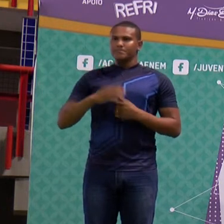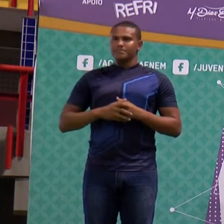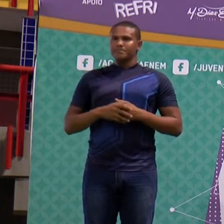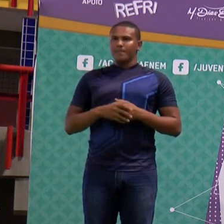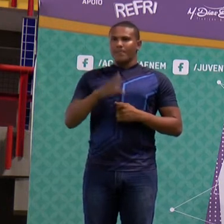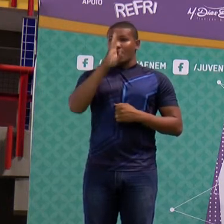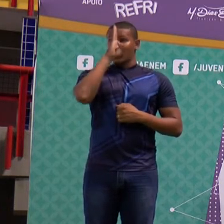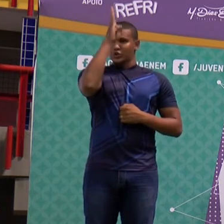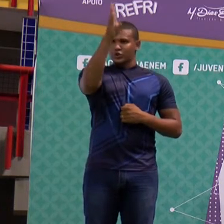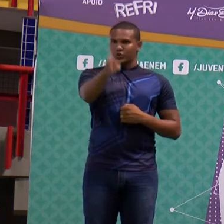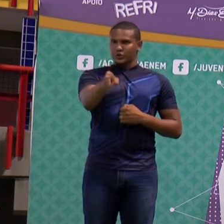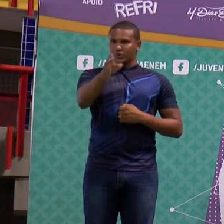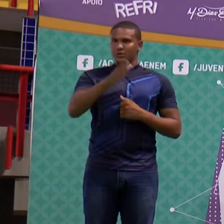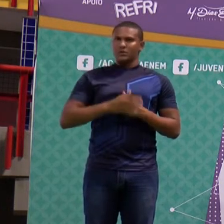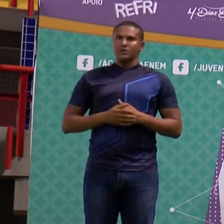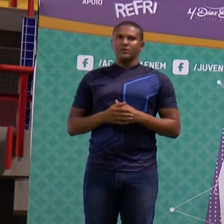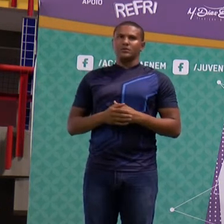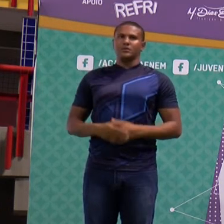diretamente.